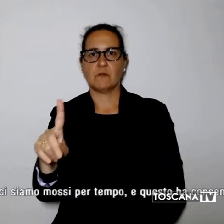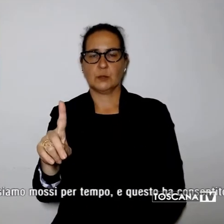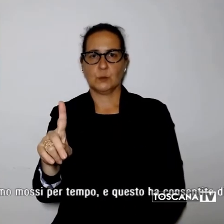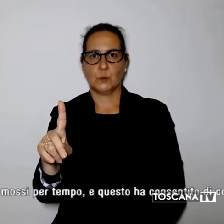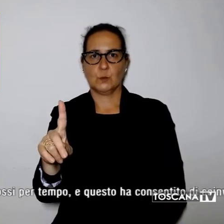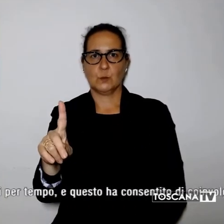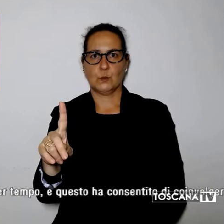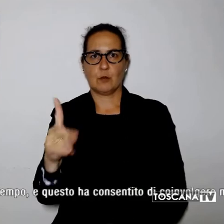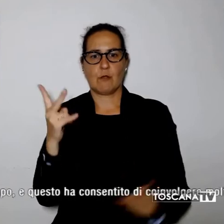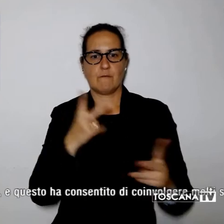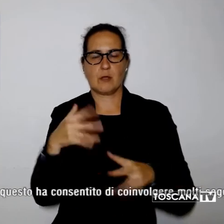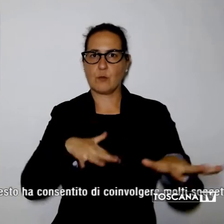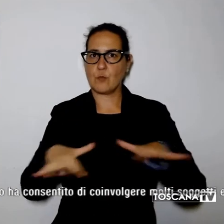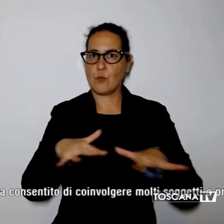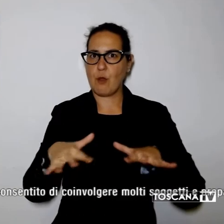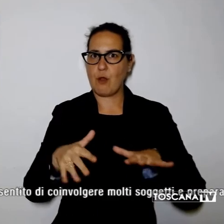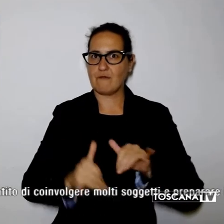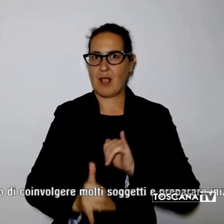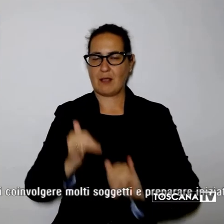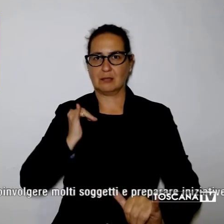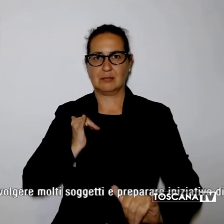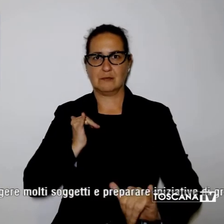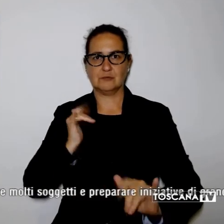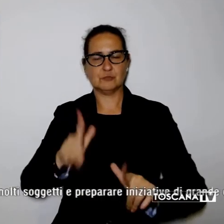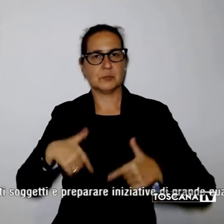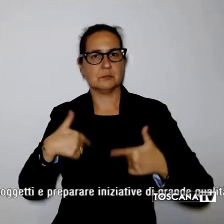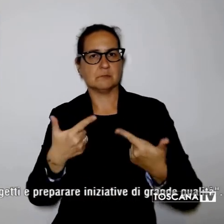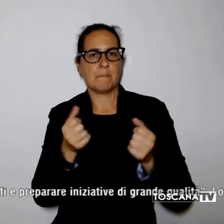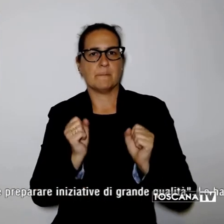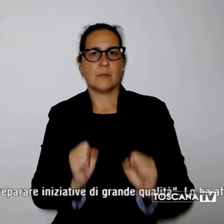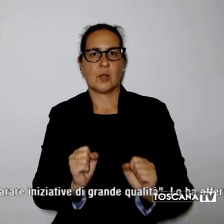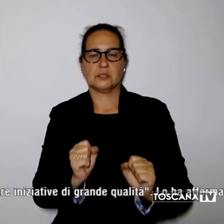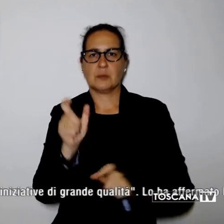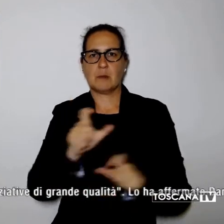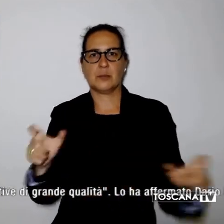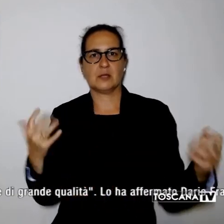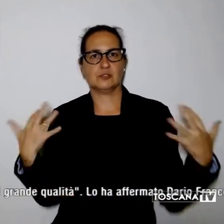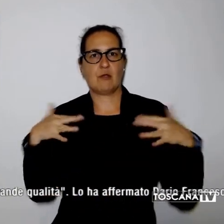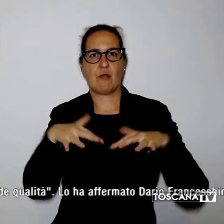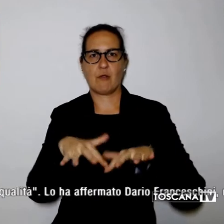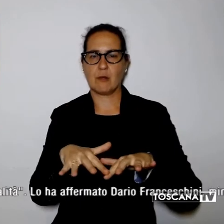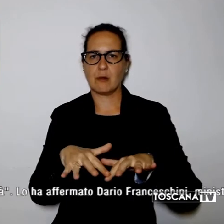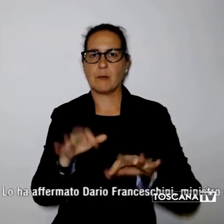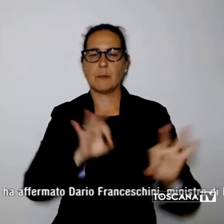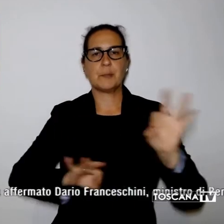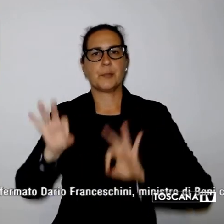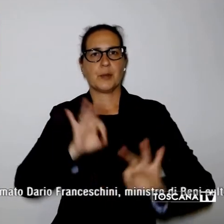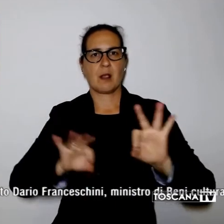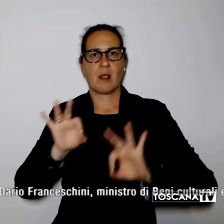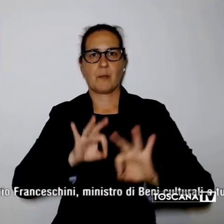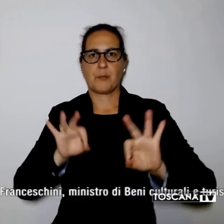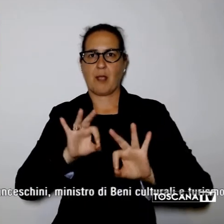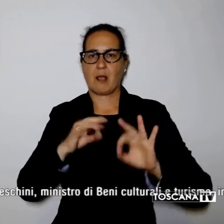mossi per tempo e questo ha consentito di coinvolgere molti soggetti e preparare iniziative di grande qualità.